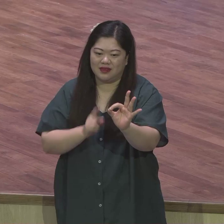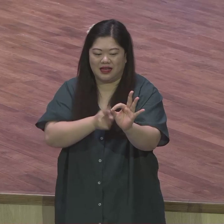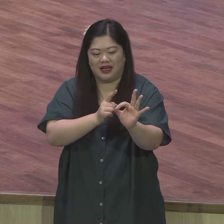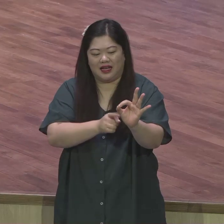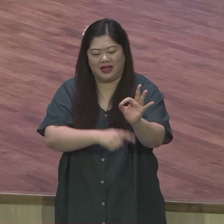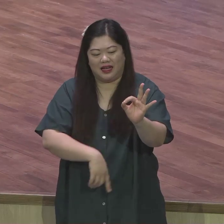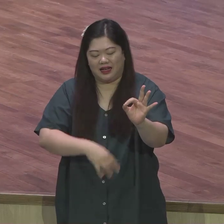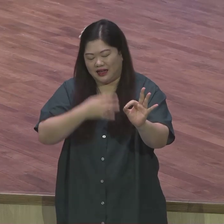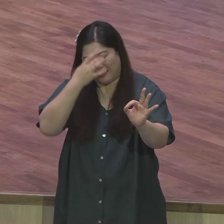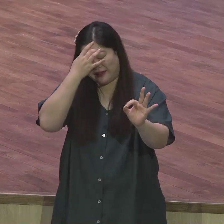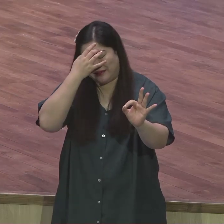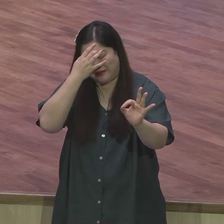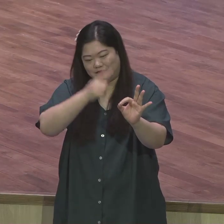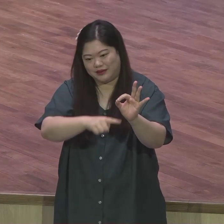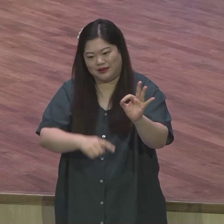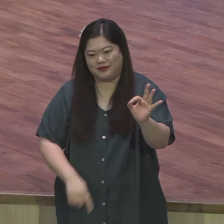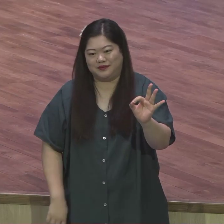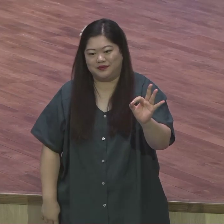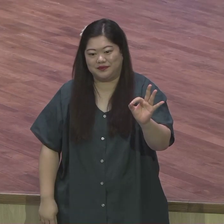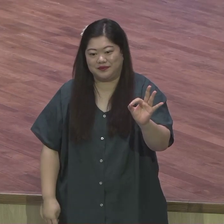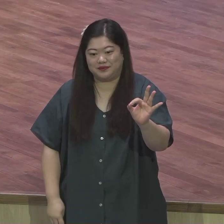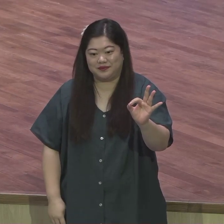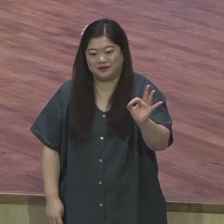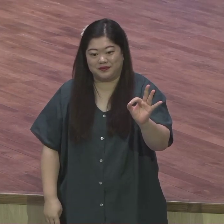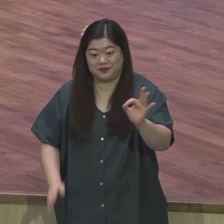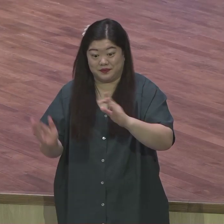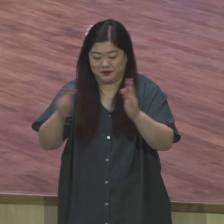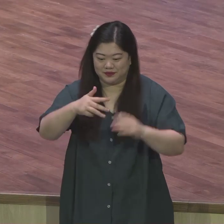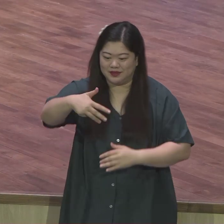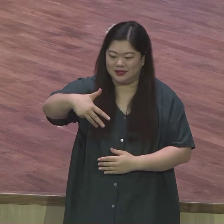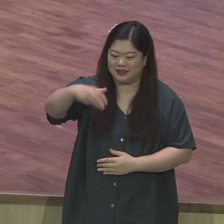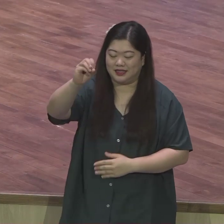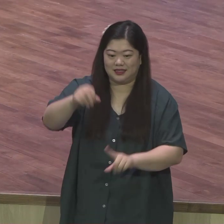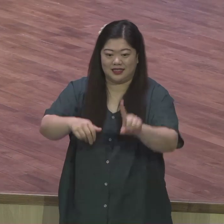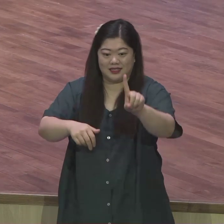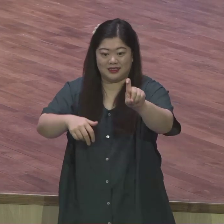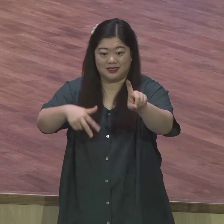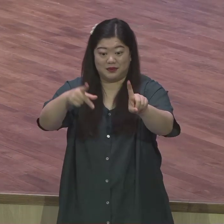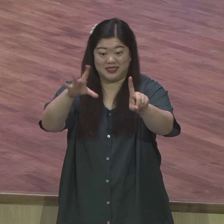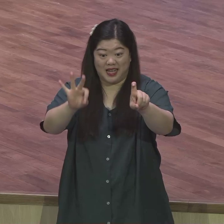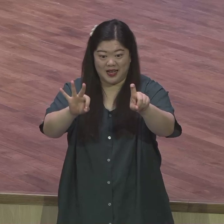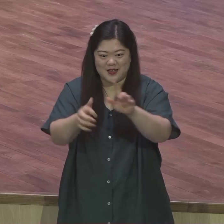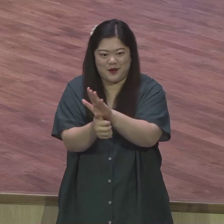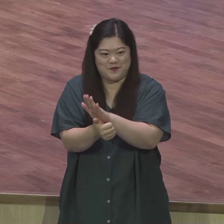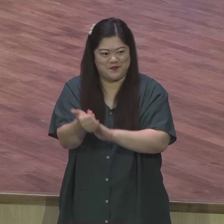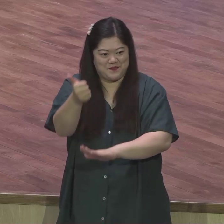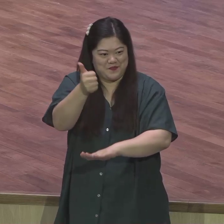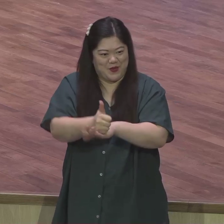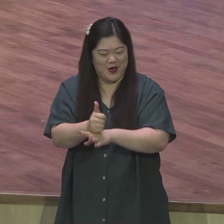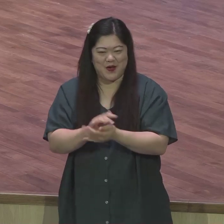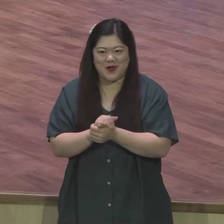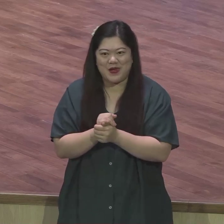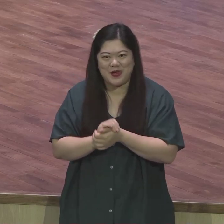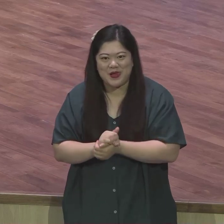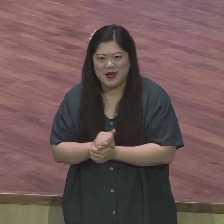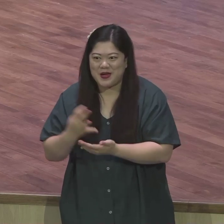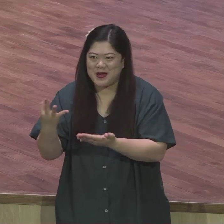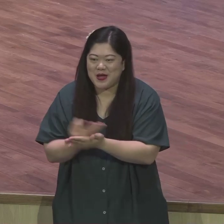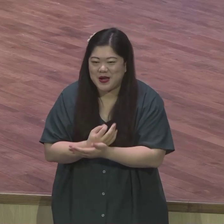잡혀있단 말이에요 11장의 뭡니까 어떻게 하든 간에 성공하자 이게 우리 예탈이 세상에